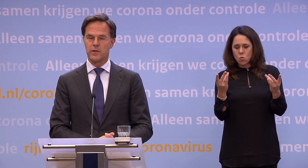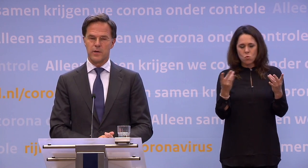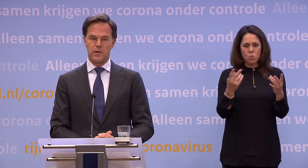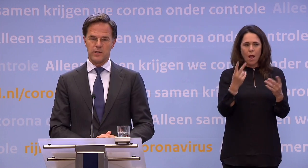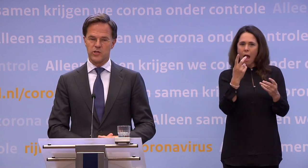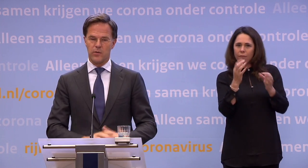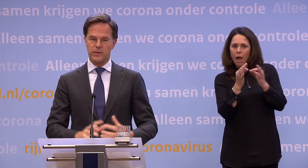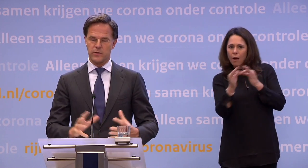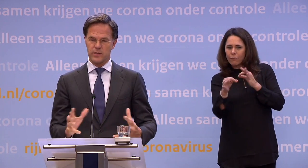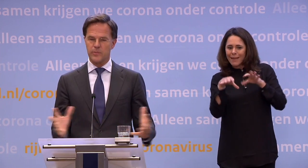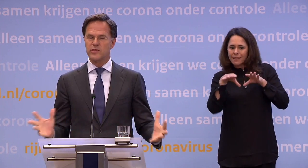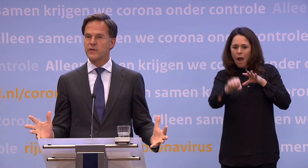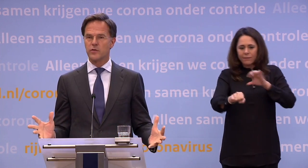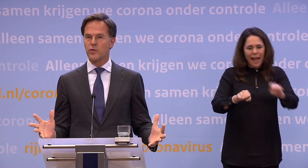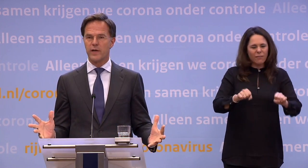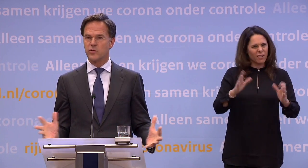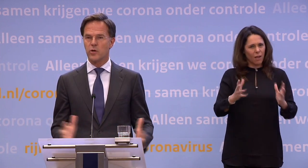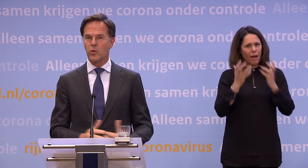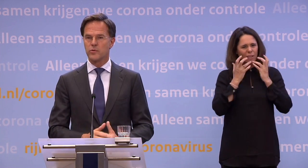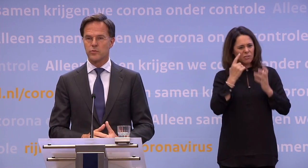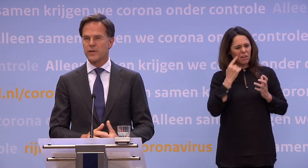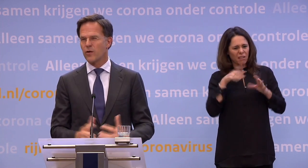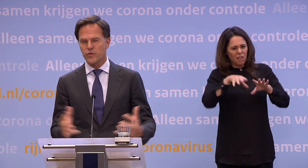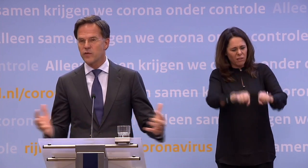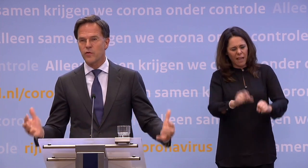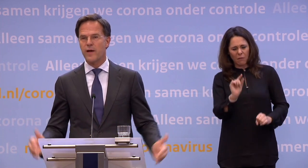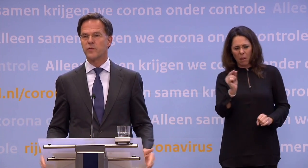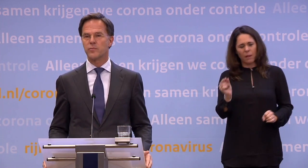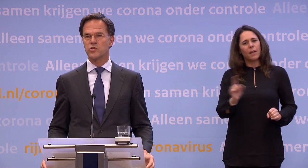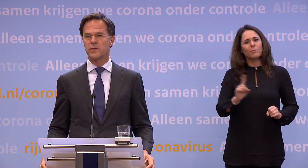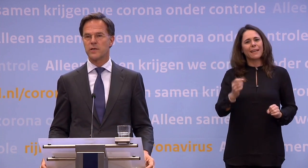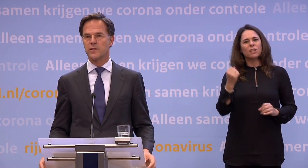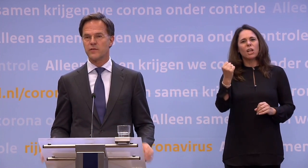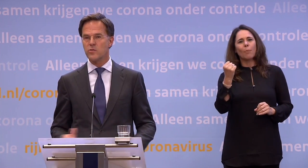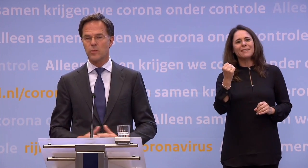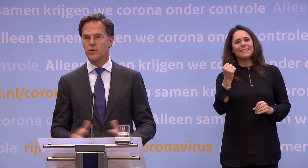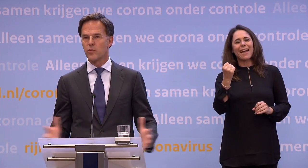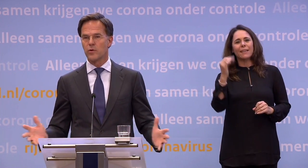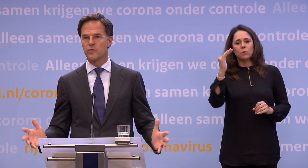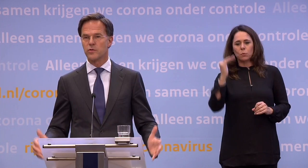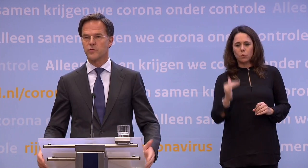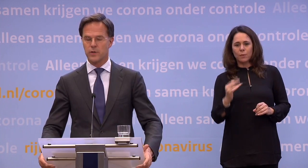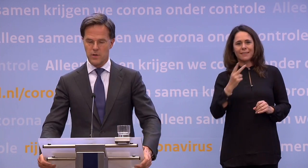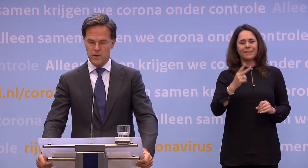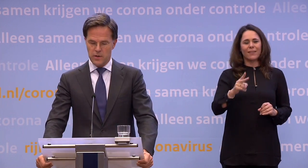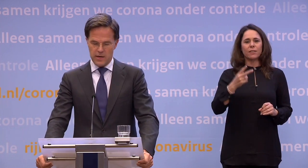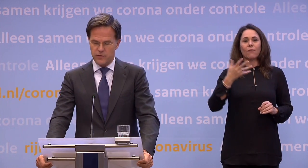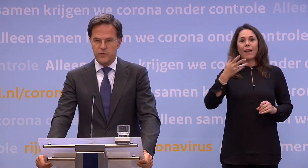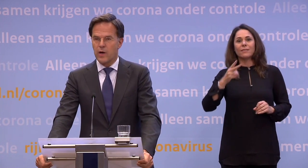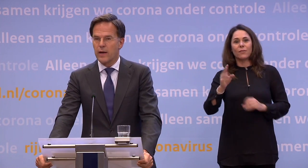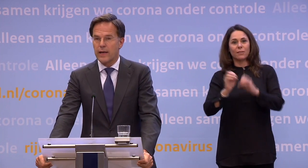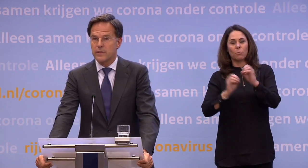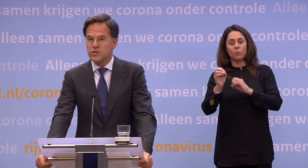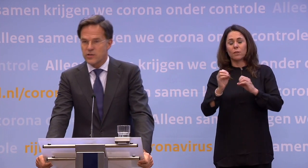uitgelegd. Dan zou de capaciteit van het OV teruglopen tot, ik geloof, 20 of 25 procent. En dat heeft enorme gevolgen natuurlijk voor